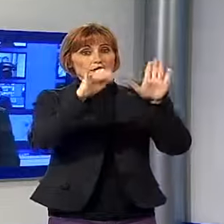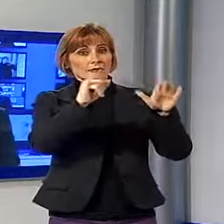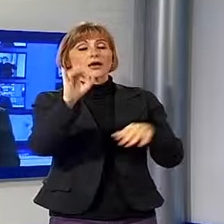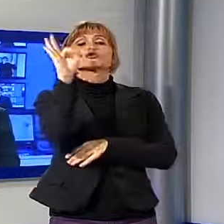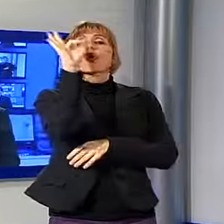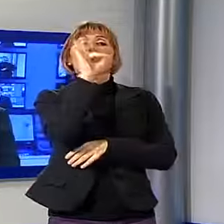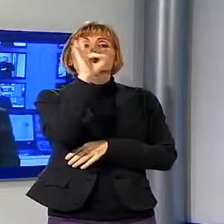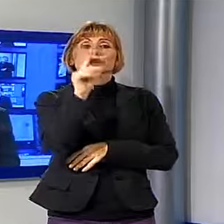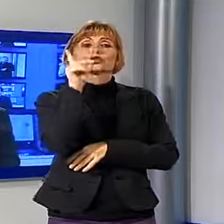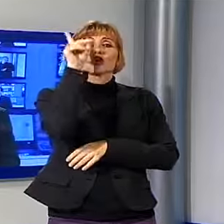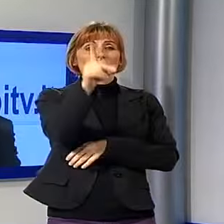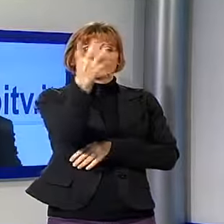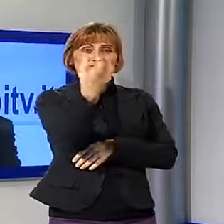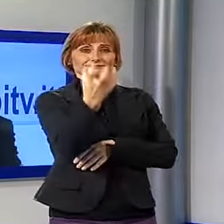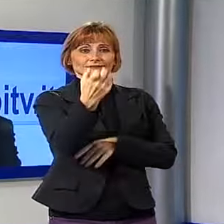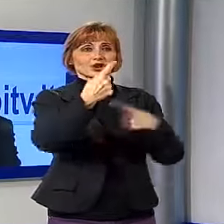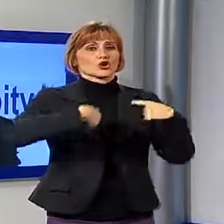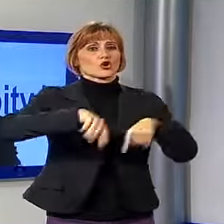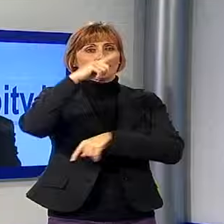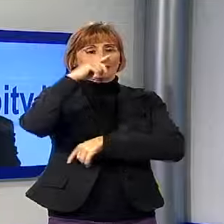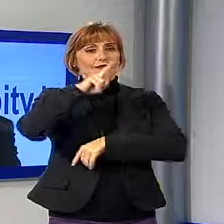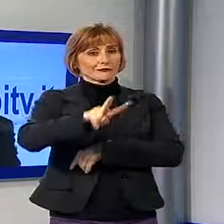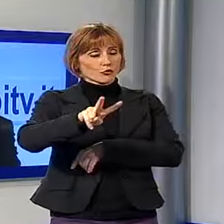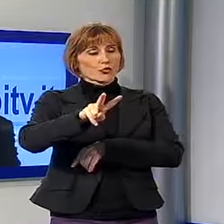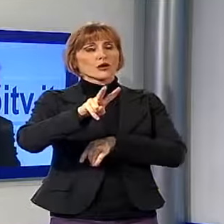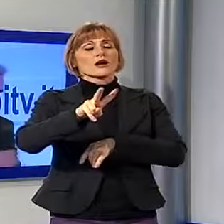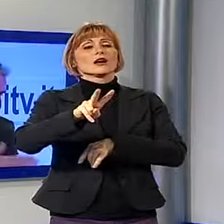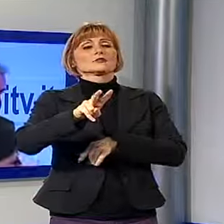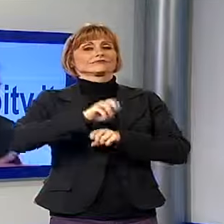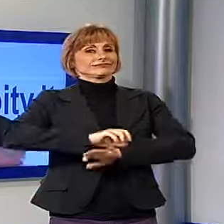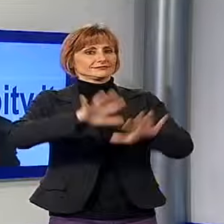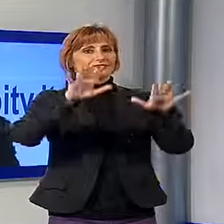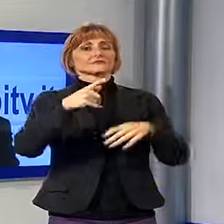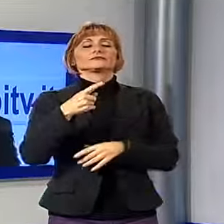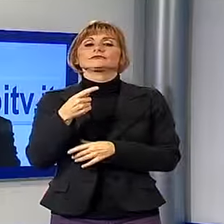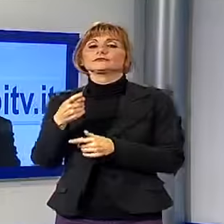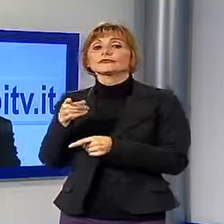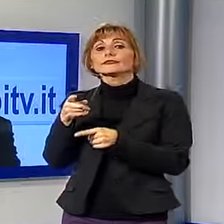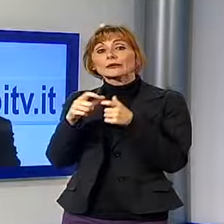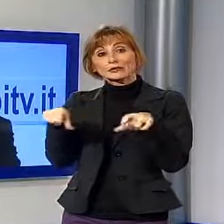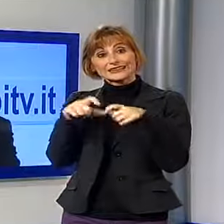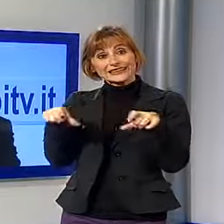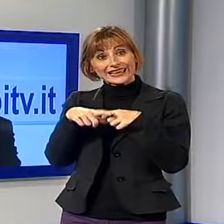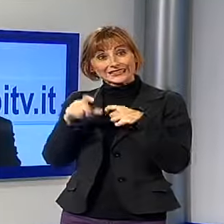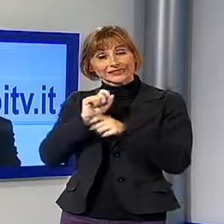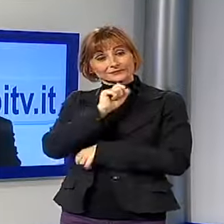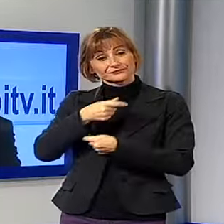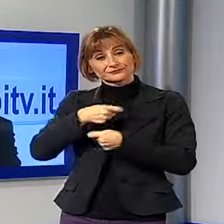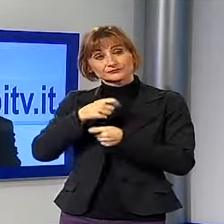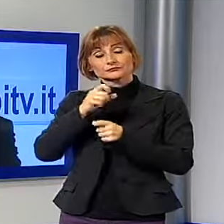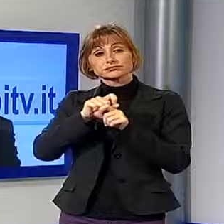brevemente i biglietti verranno distribuiti sia oggi ma anche domani al Teatro del Giglio. Quindi c'è ancora spazio per